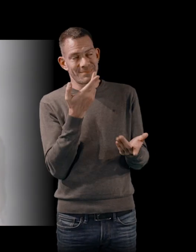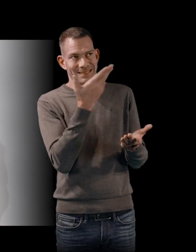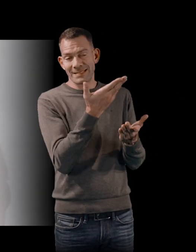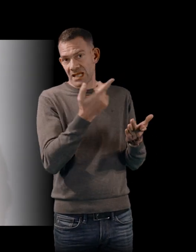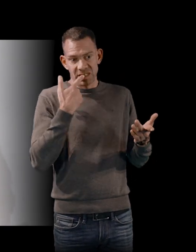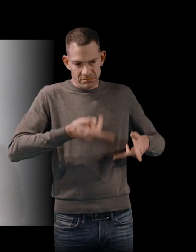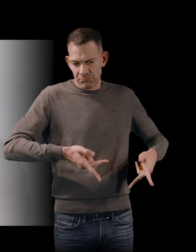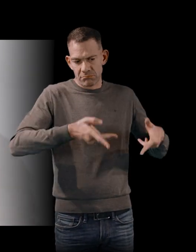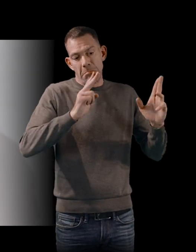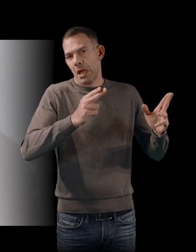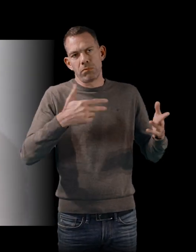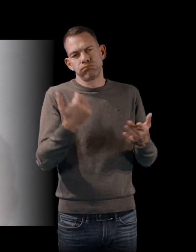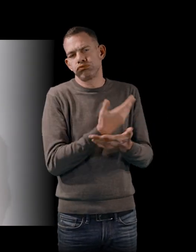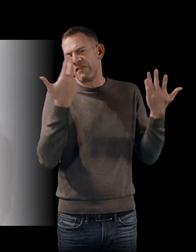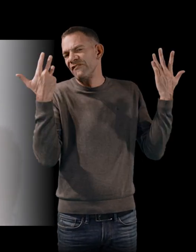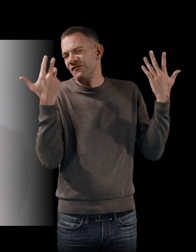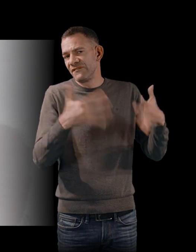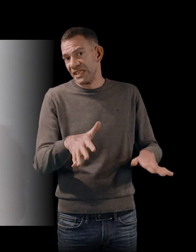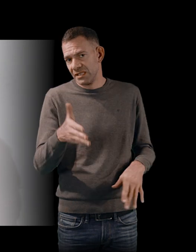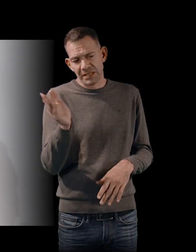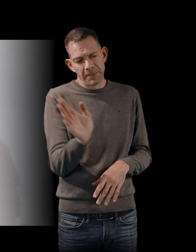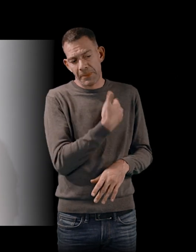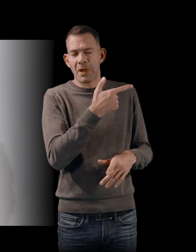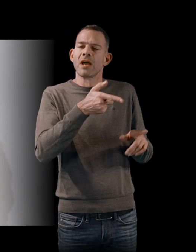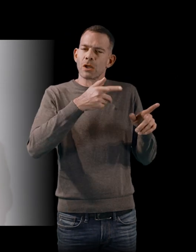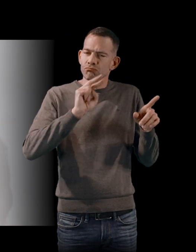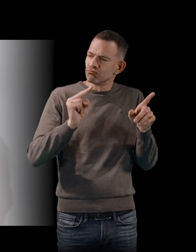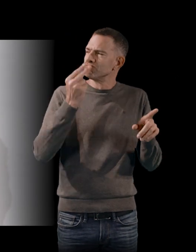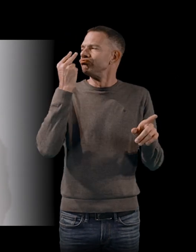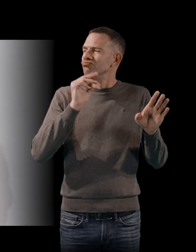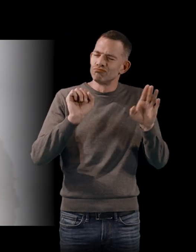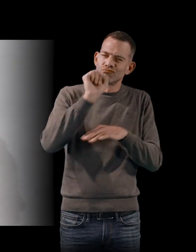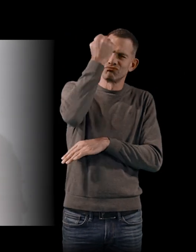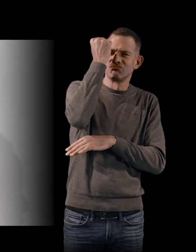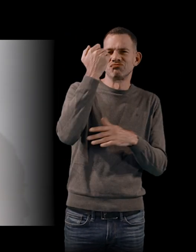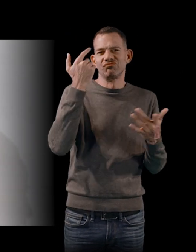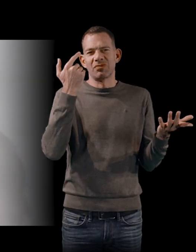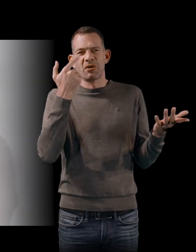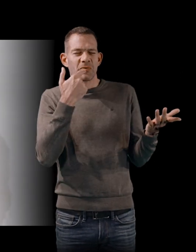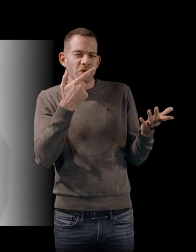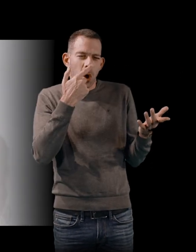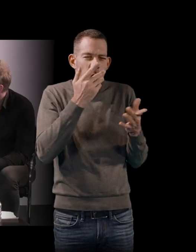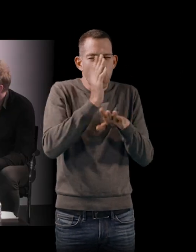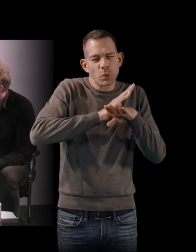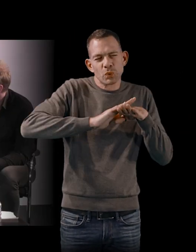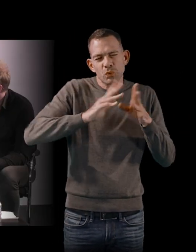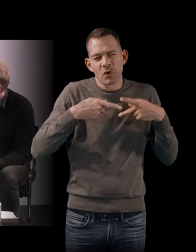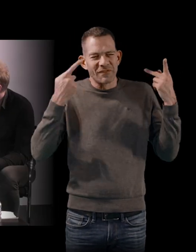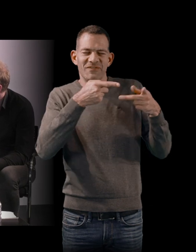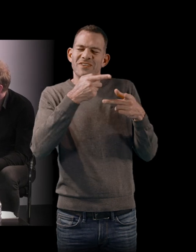complètement révolu, une certaine nostalgie, une douceur de vivre un peu trompeuse, une parenthèse enchantée, enfin,